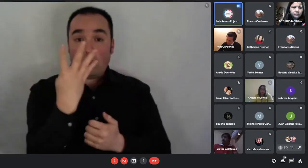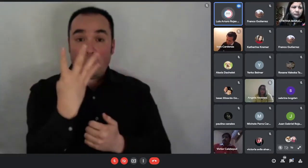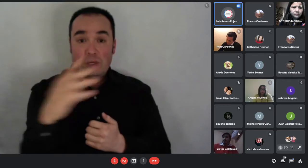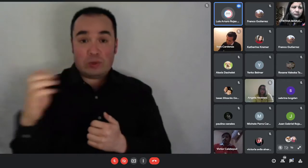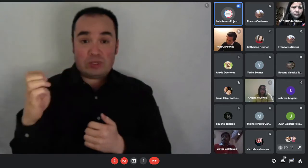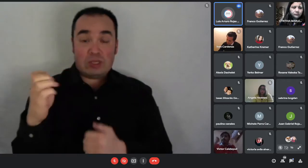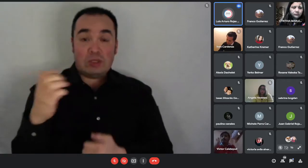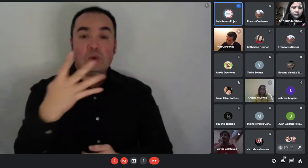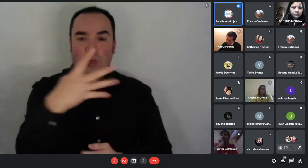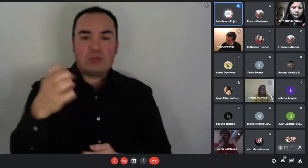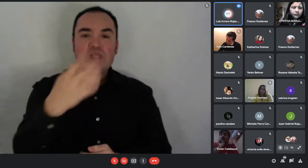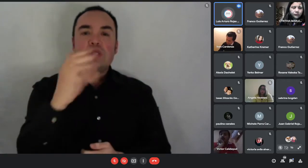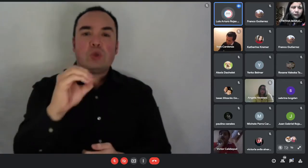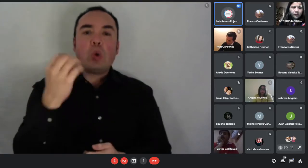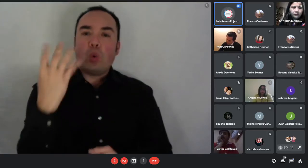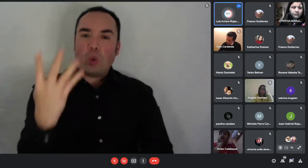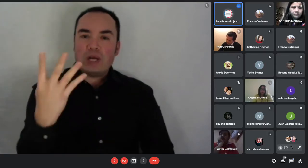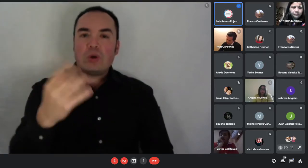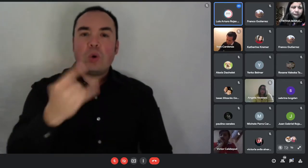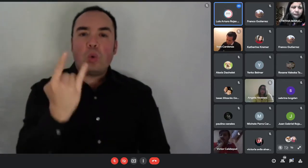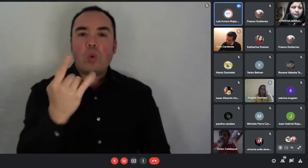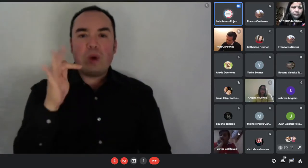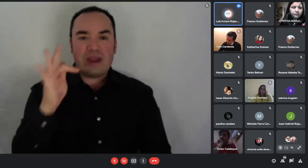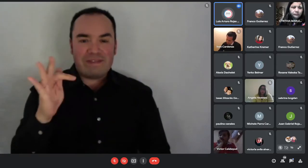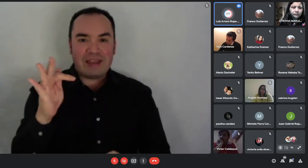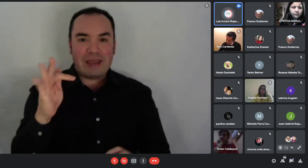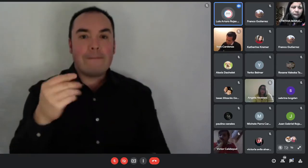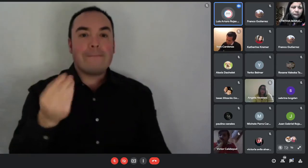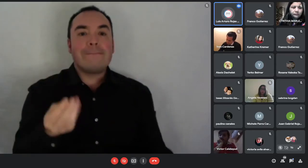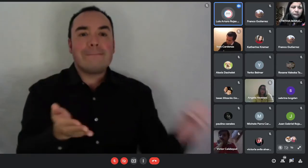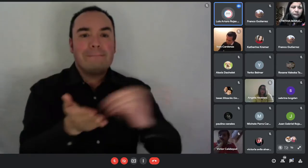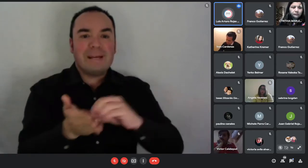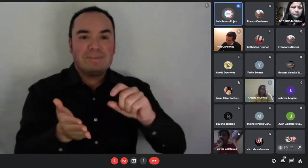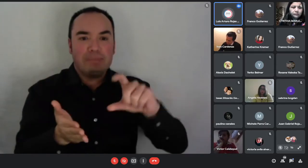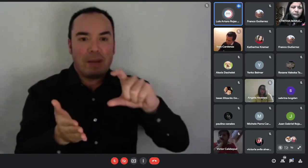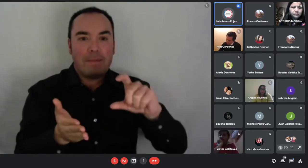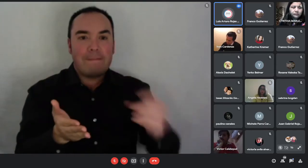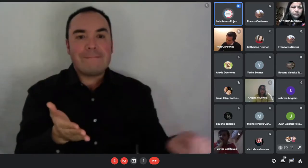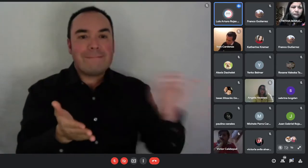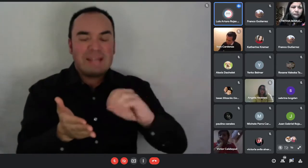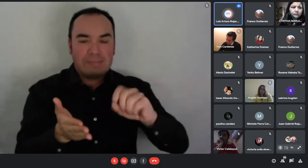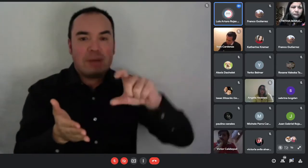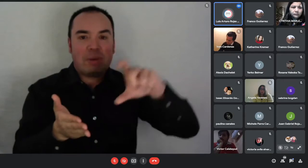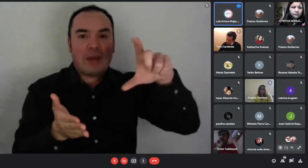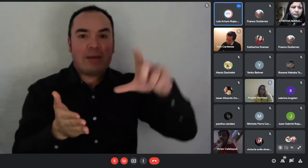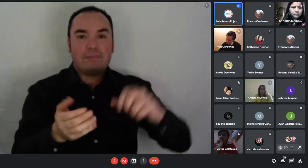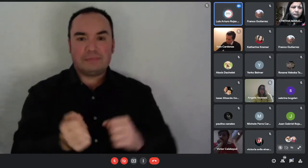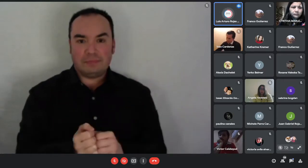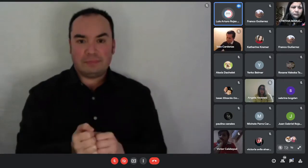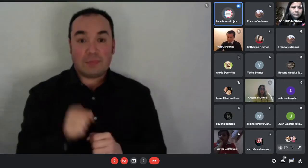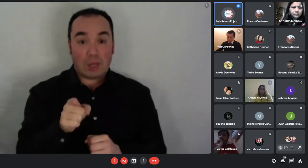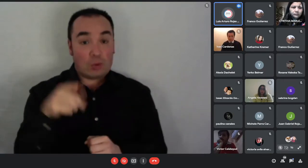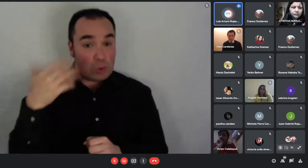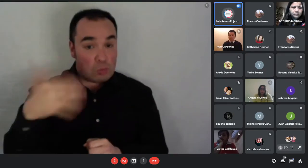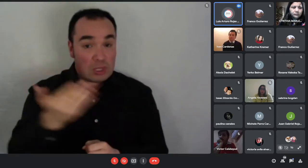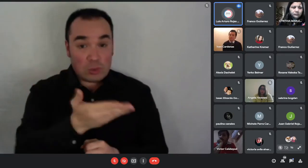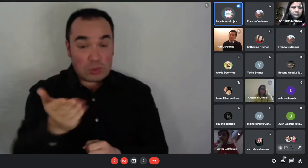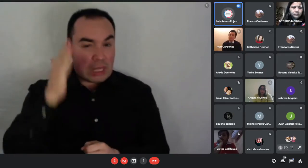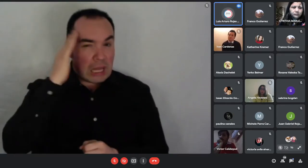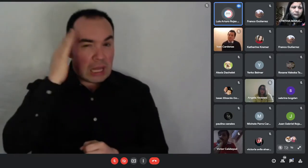Lo importante es ustedes deben saber que el subsidio va a depender mucho de la ubicación de la vivienda de la comuna y del sector